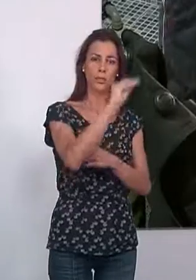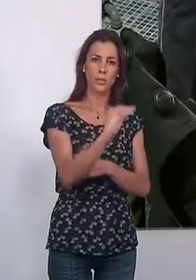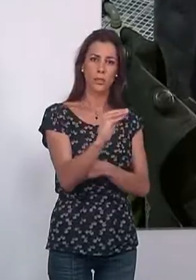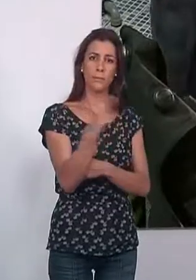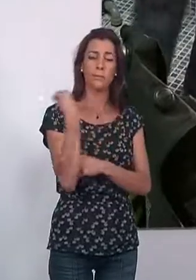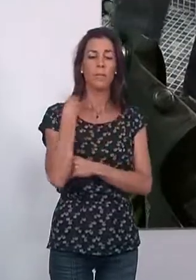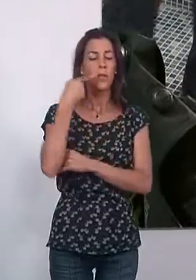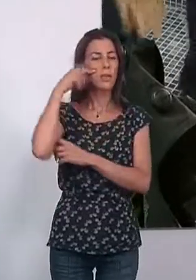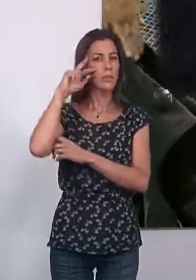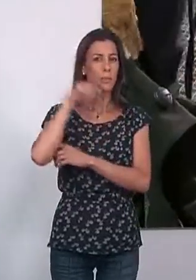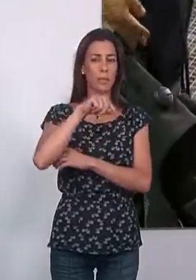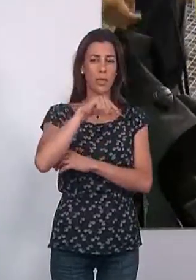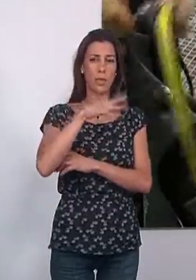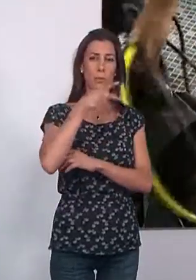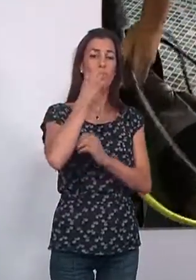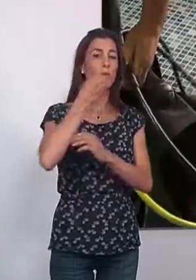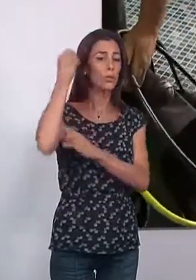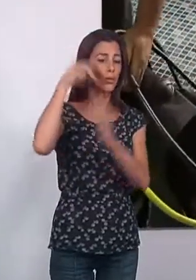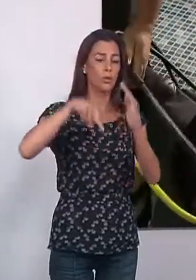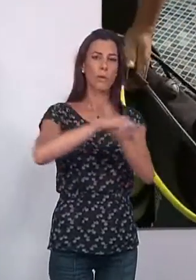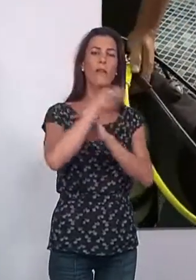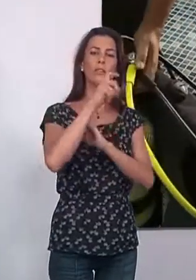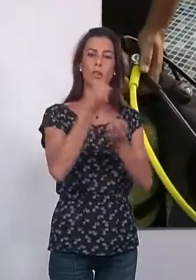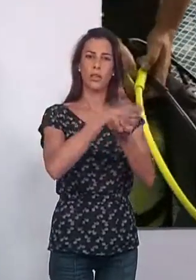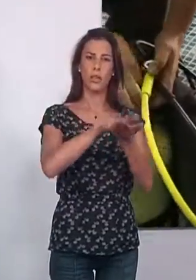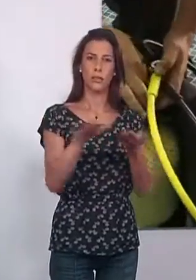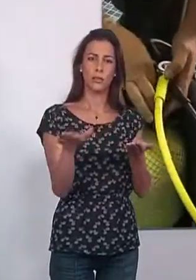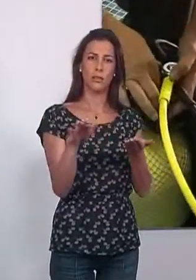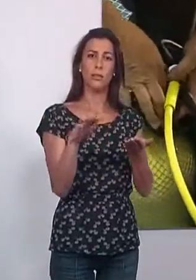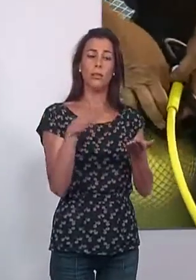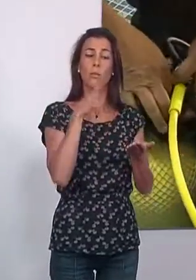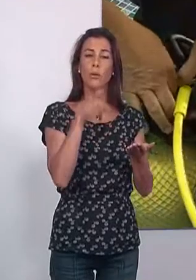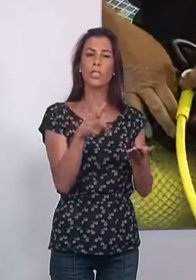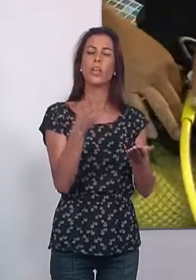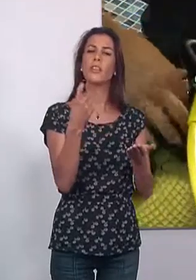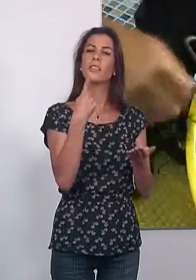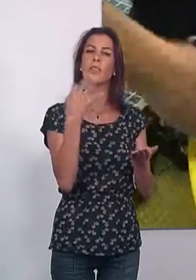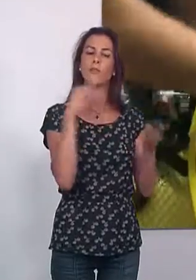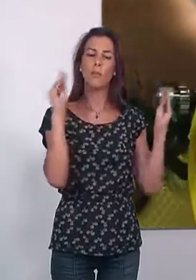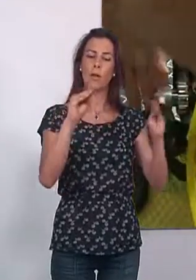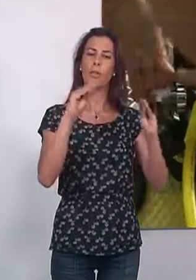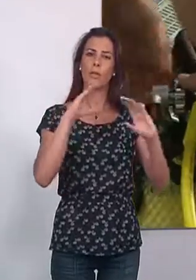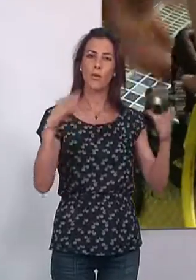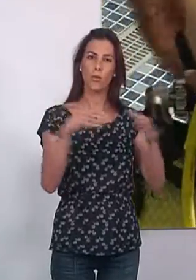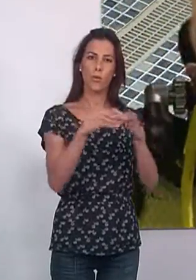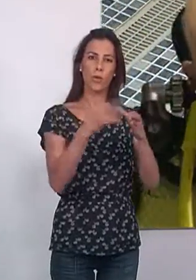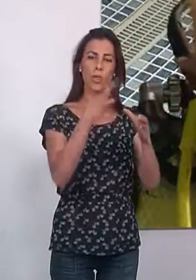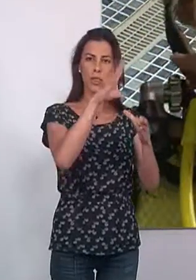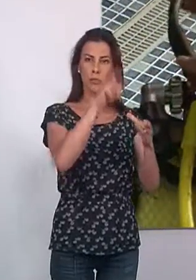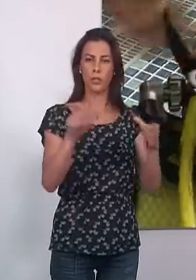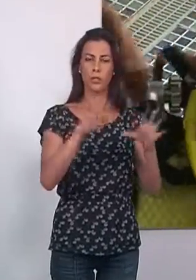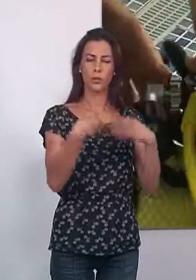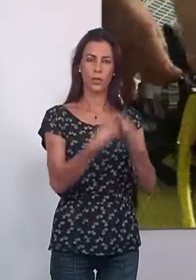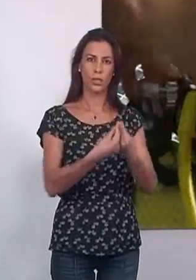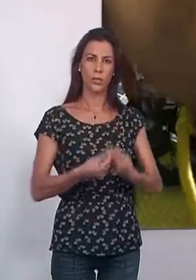más. La experiencia de submarinismo será totalmente gratuita y para ello se formarán grupos de cinco